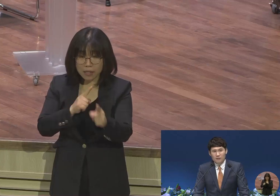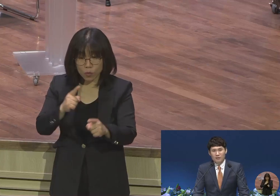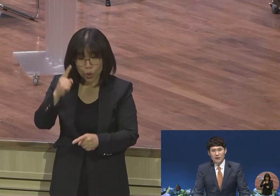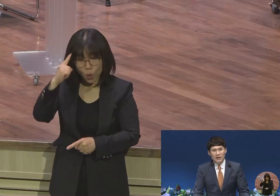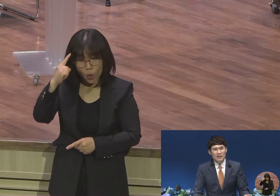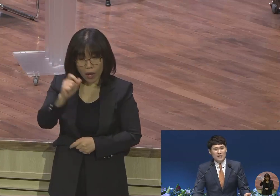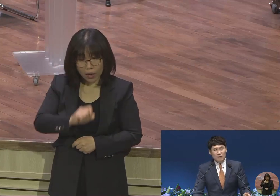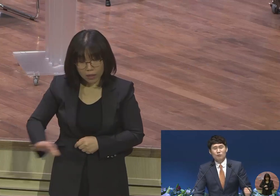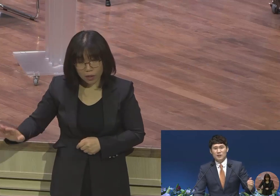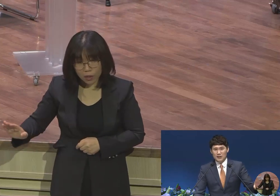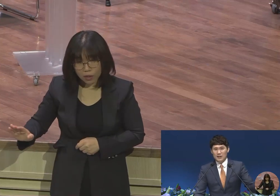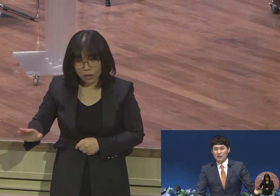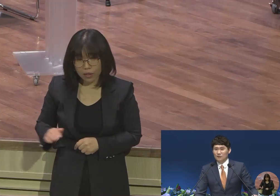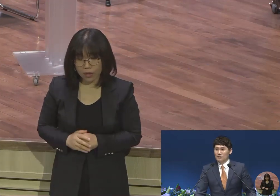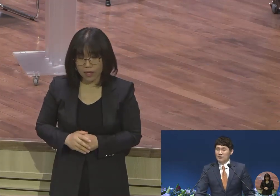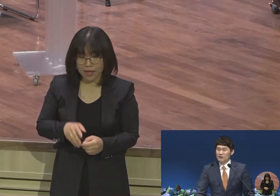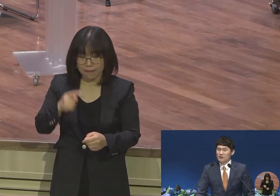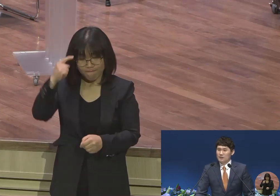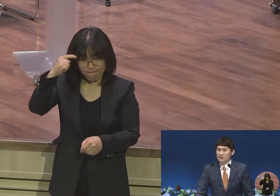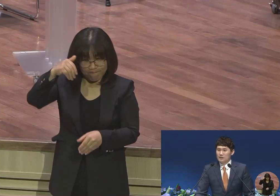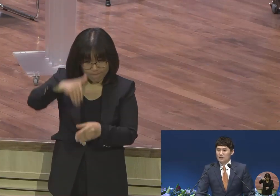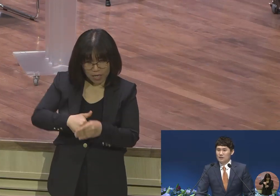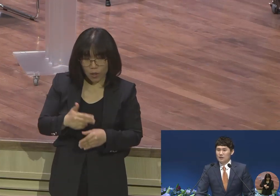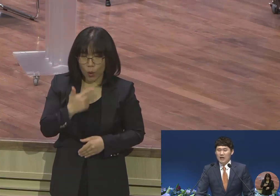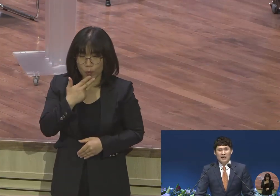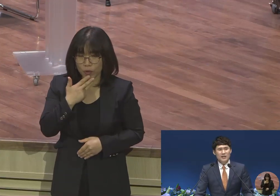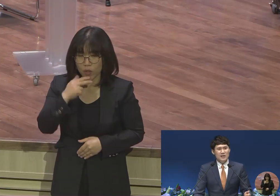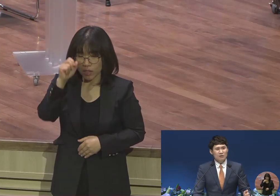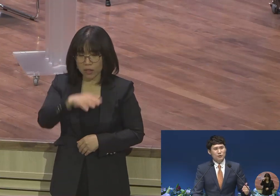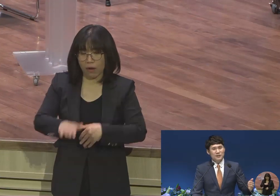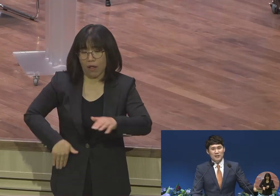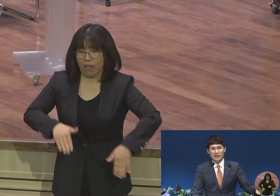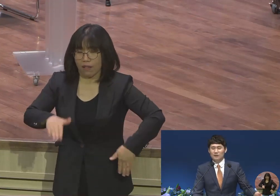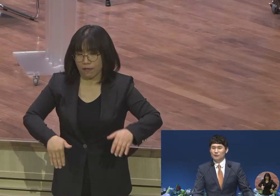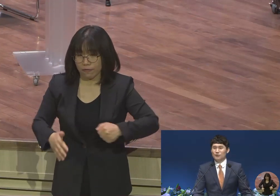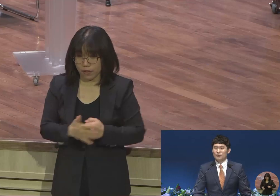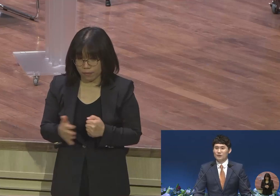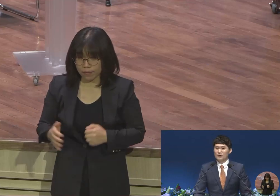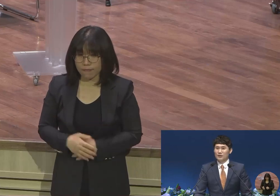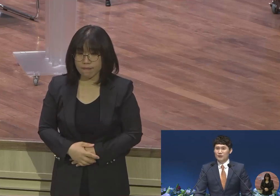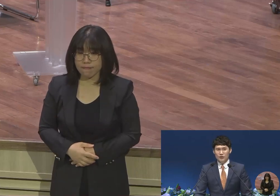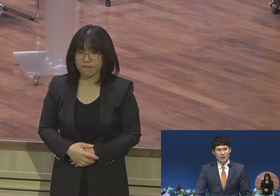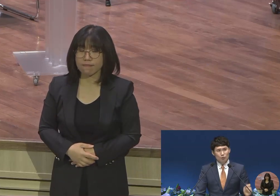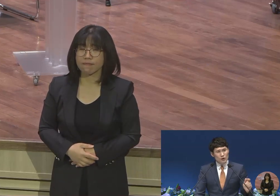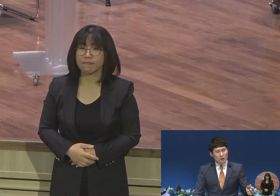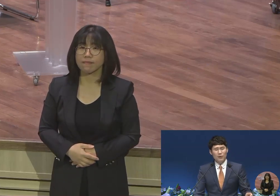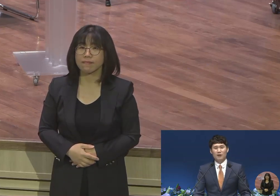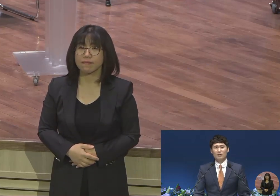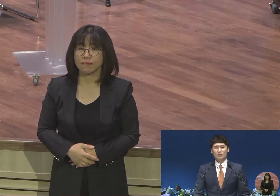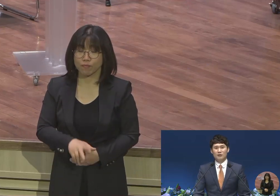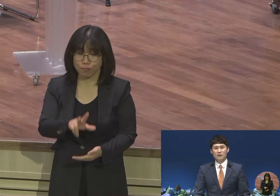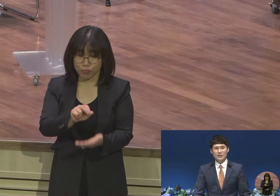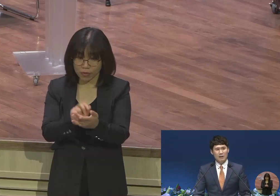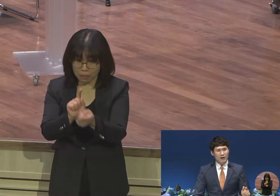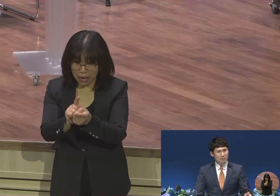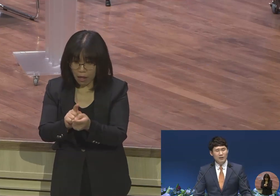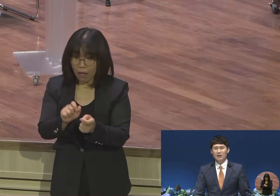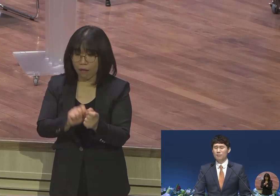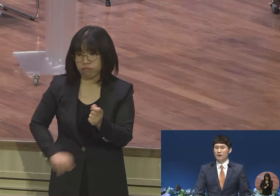각인되지 않고 세상에 나간 겁니다 각인되지 않고 현장에 나간 거죠 그러니까 문제 앞에 사람 말 한마디 앞에